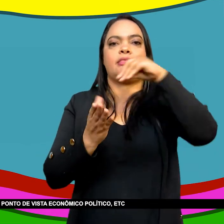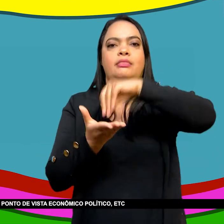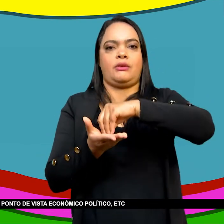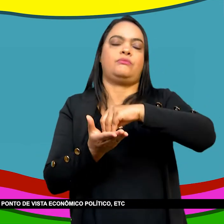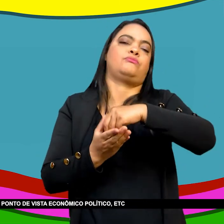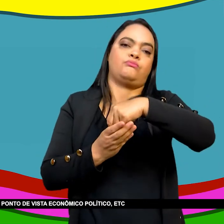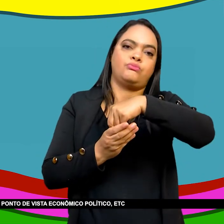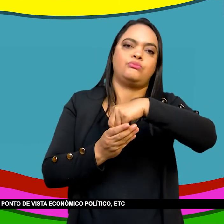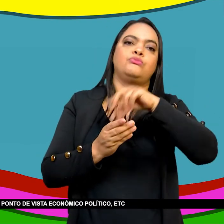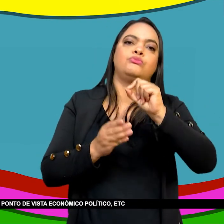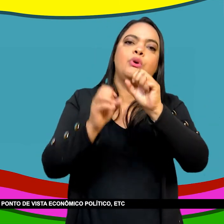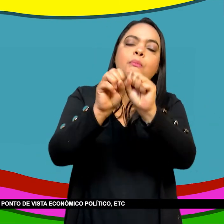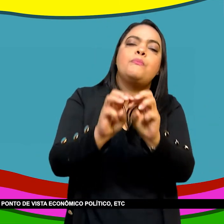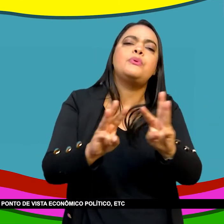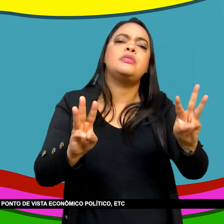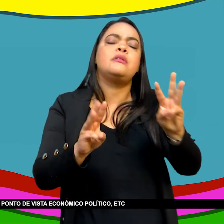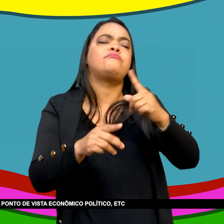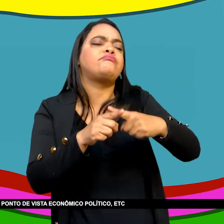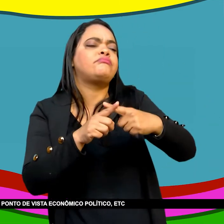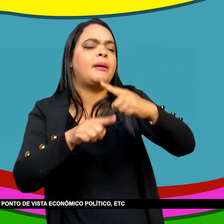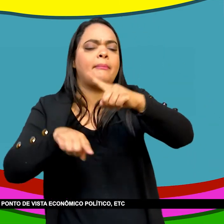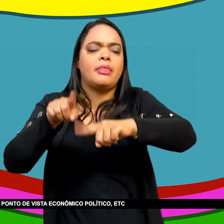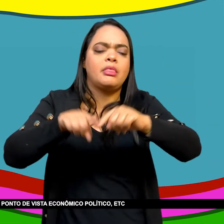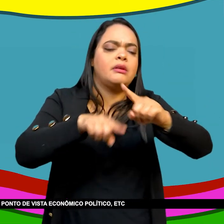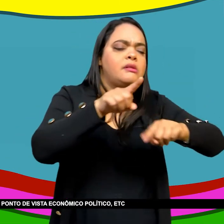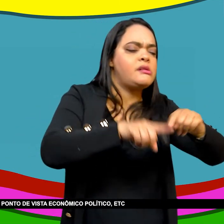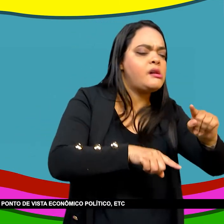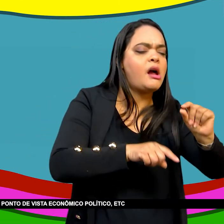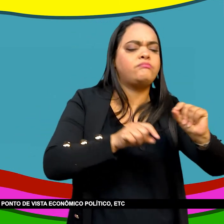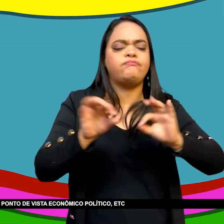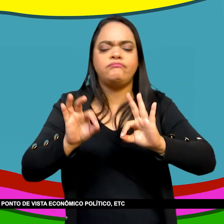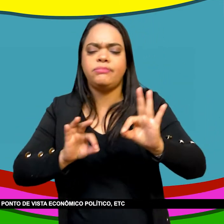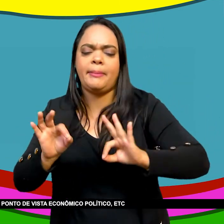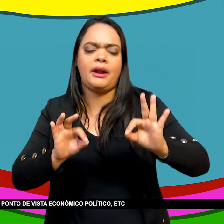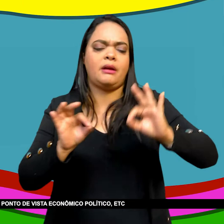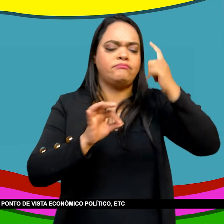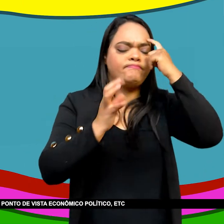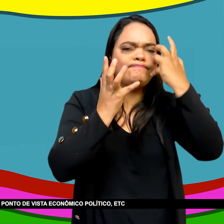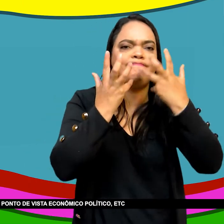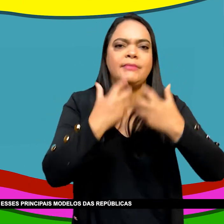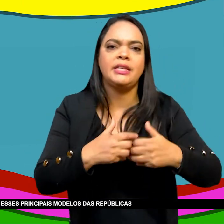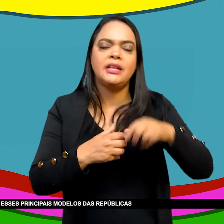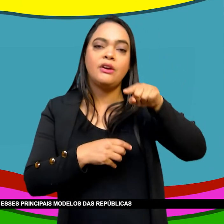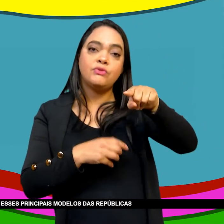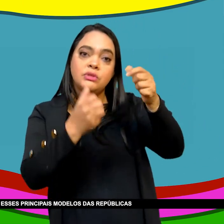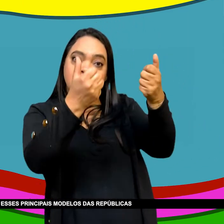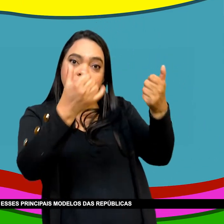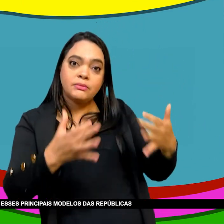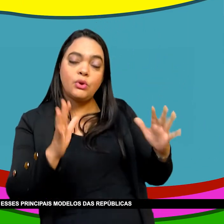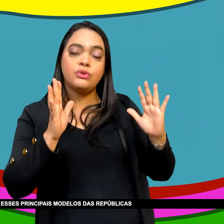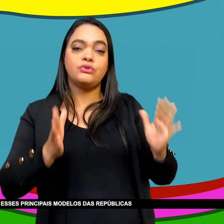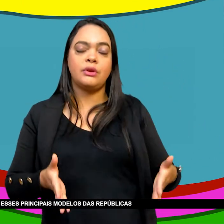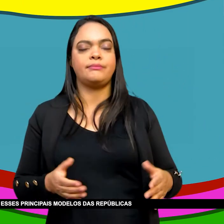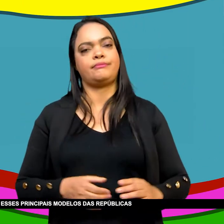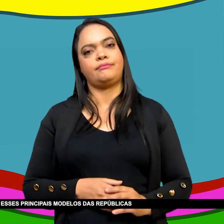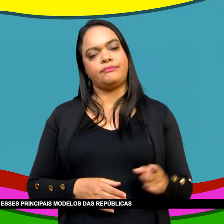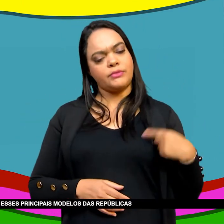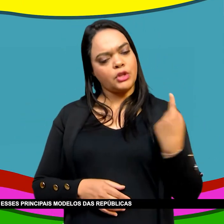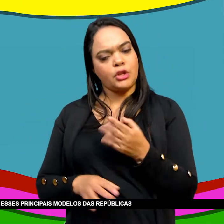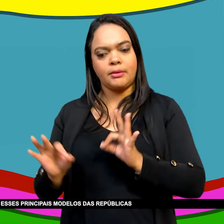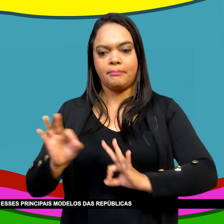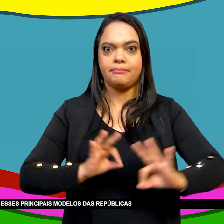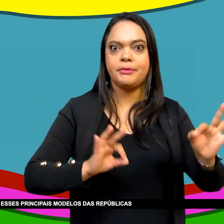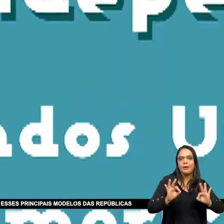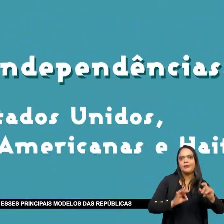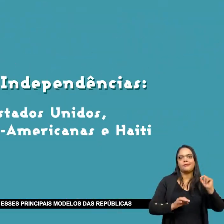Mas embora seja um país autônomo Do ponto de vista econômico, político, etc Mas, enfim De um modo geral,